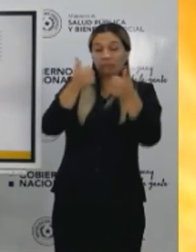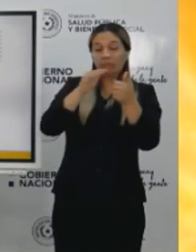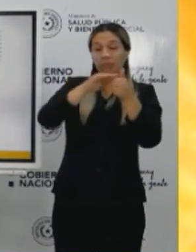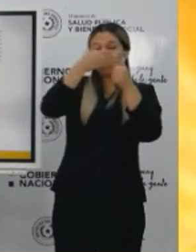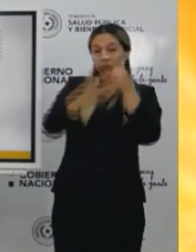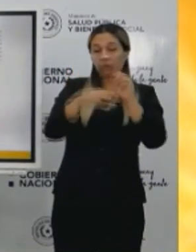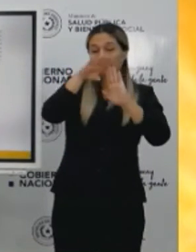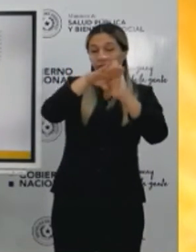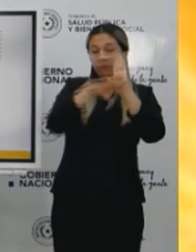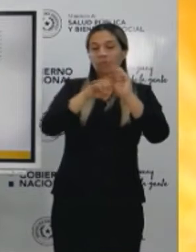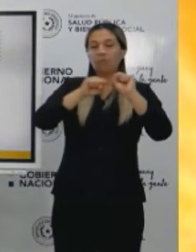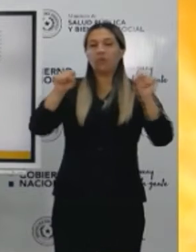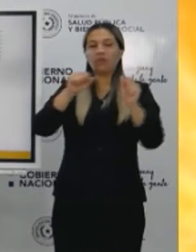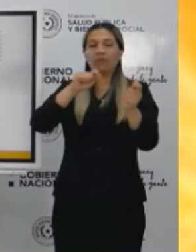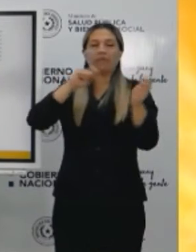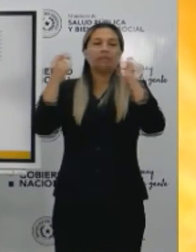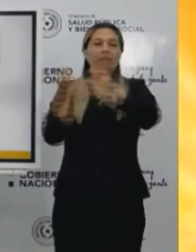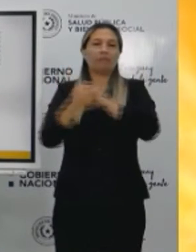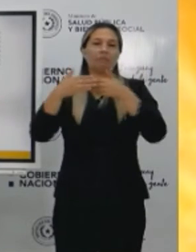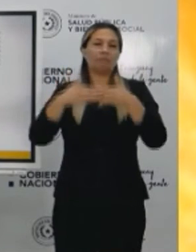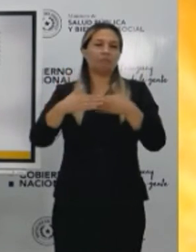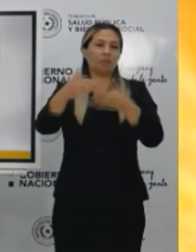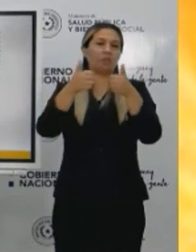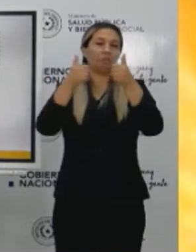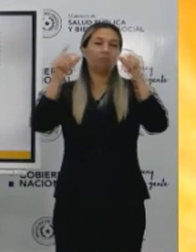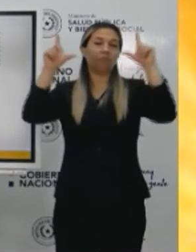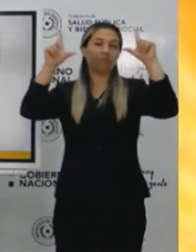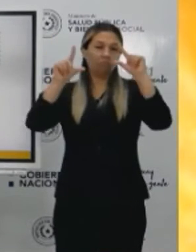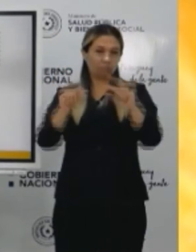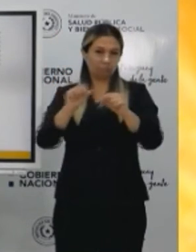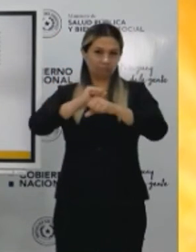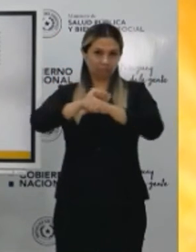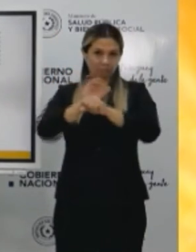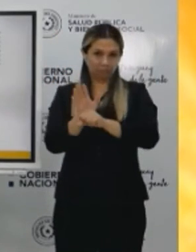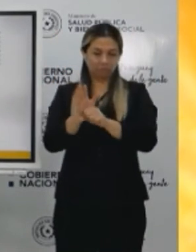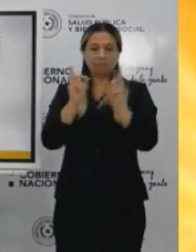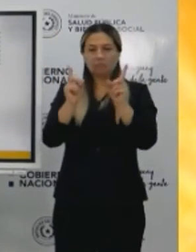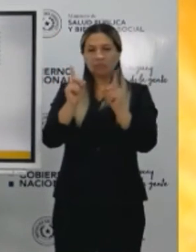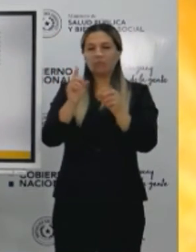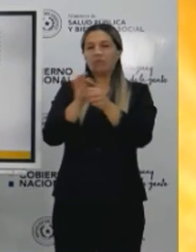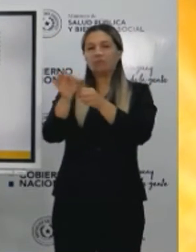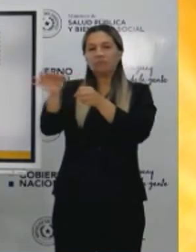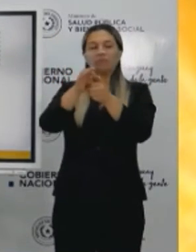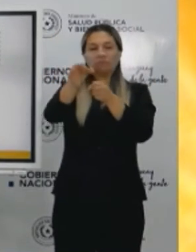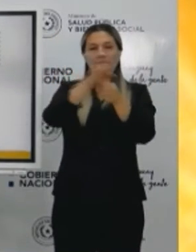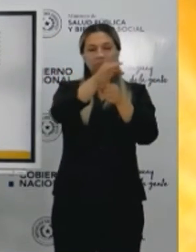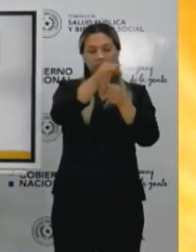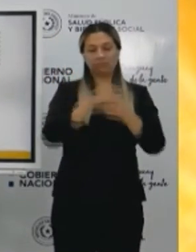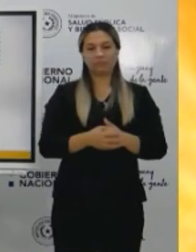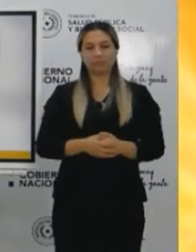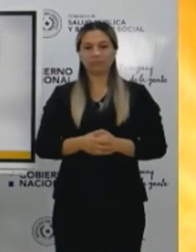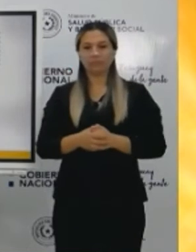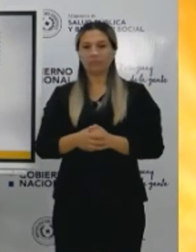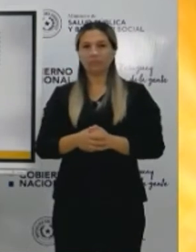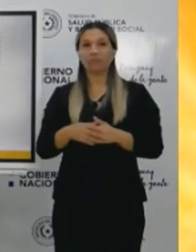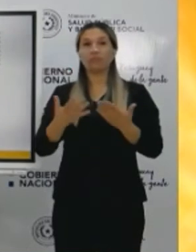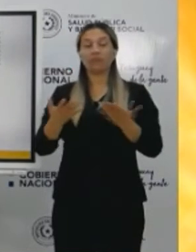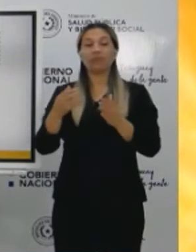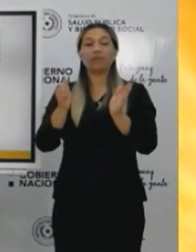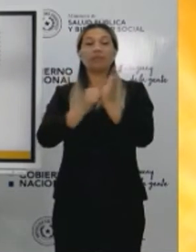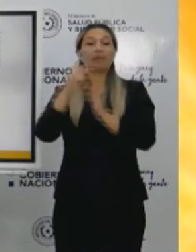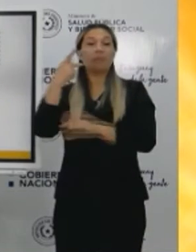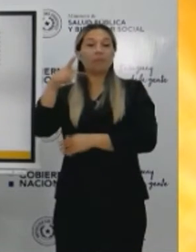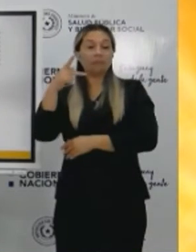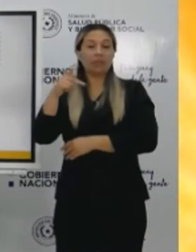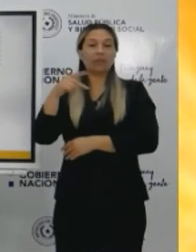la historia, como lo venimos haciendo varios de estos municipios. En otras zonas del país destacamos un poco San Pedro y Amampay,